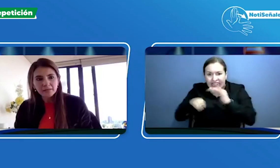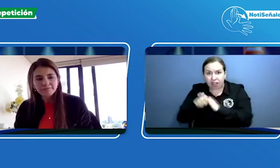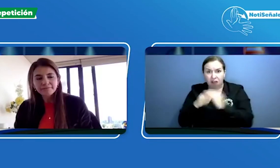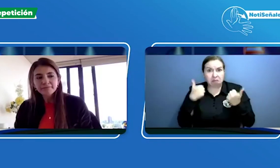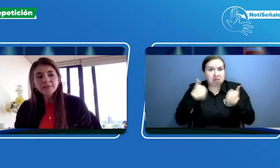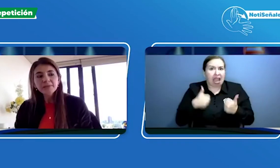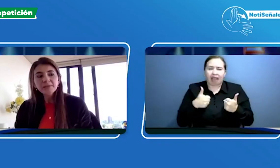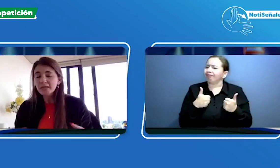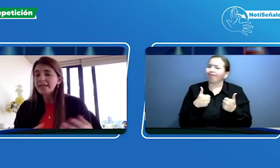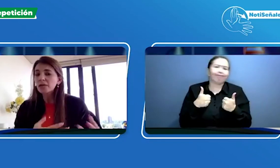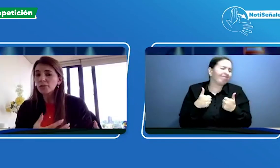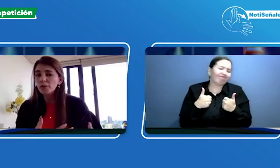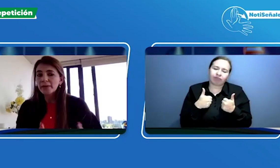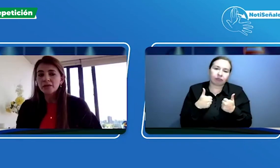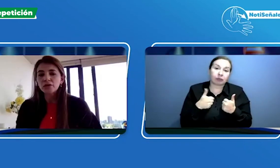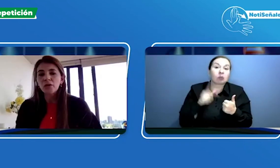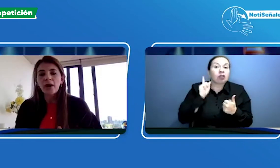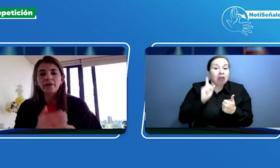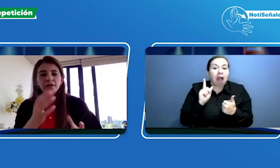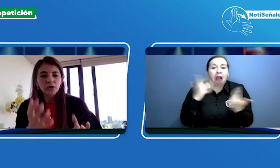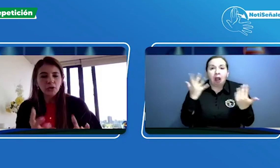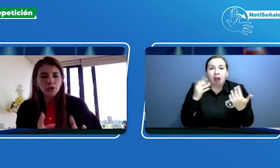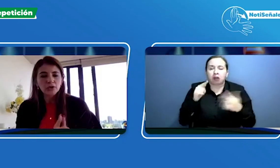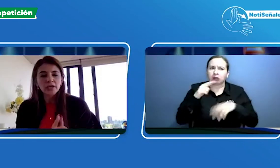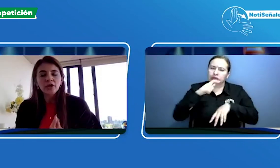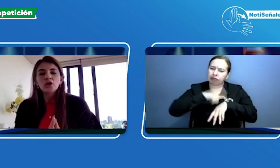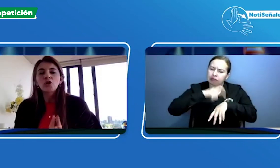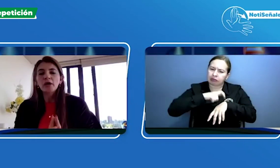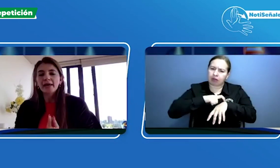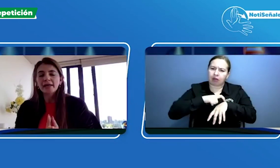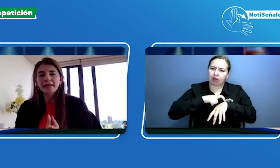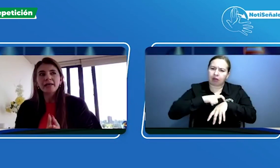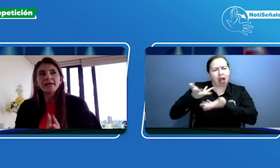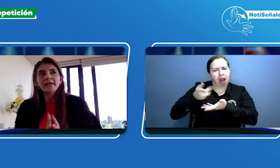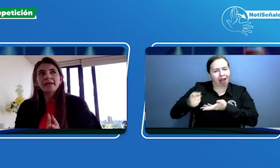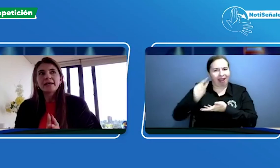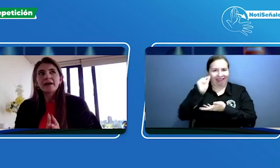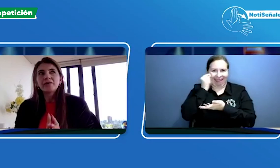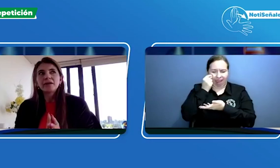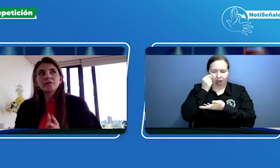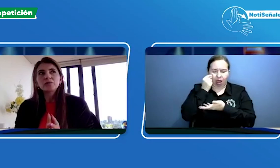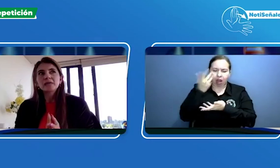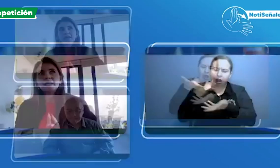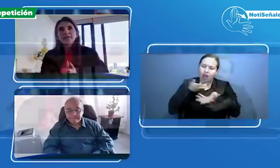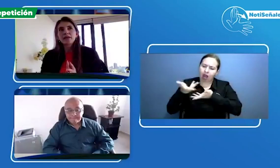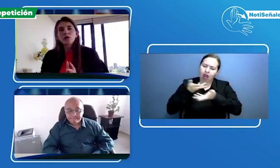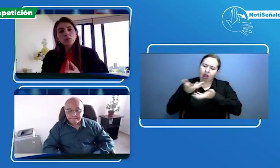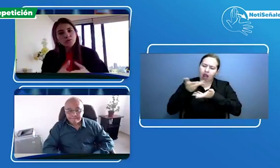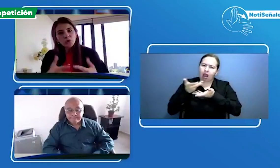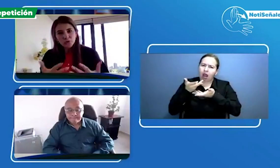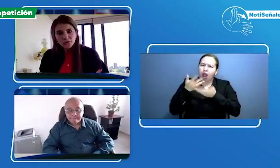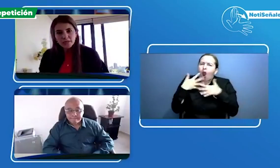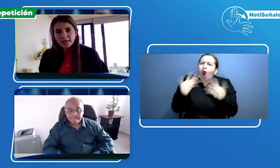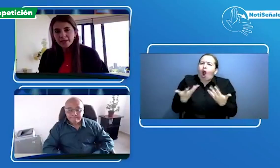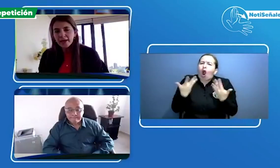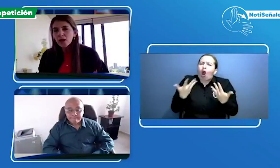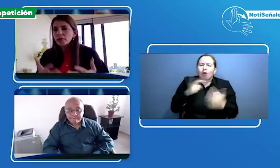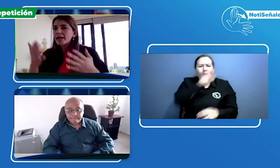Entonces en algún momento hablándolo con Henry hablábamos de cómo un sordo se acerca a una